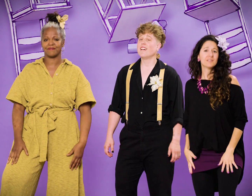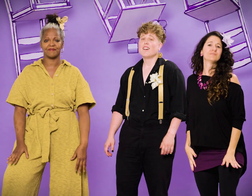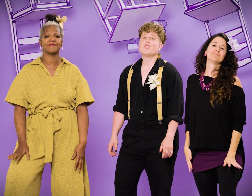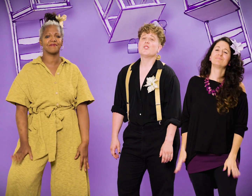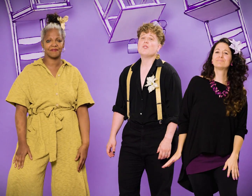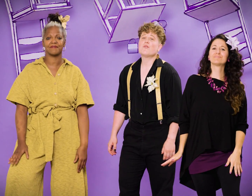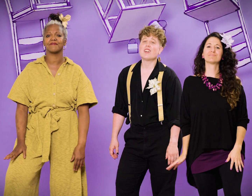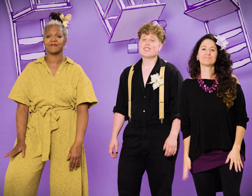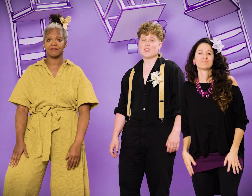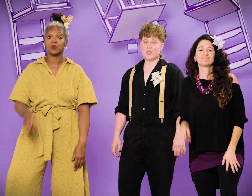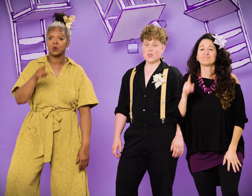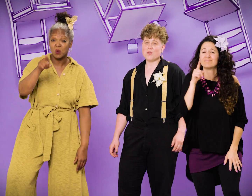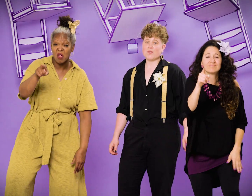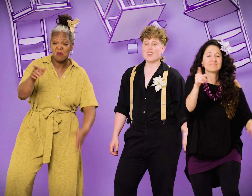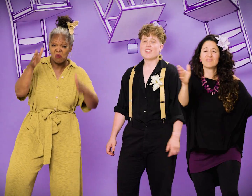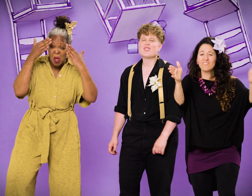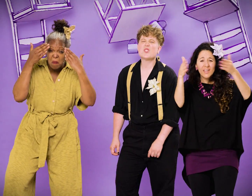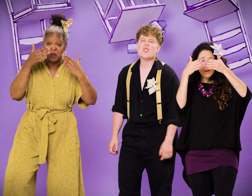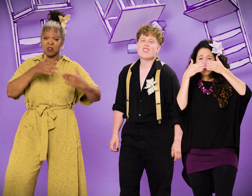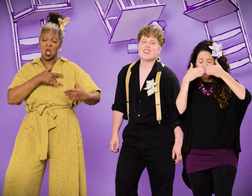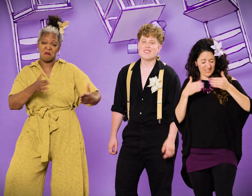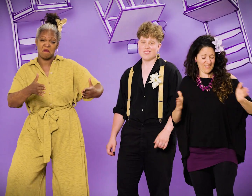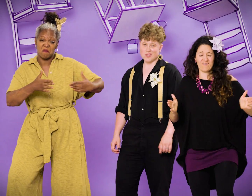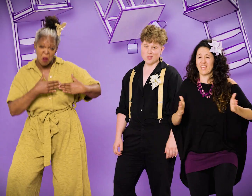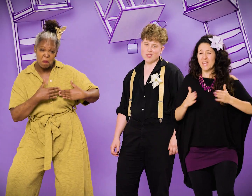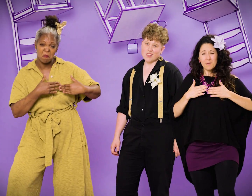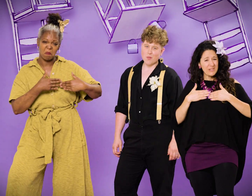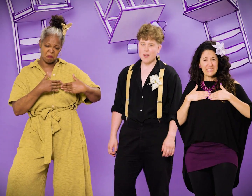Tu vois c'que tu vois, quand tu crois c'que tu crois